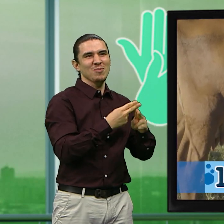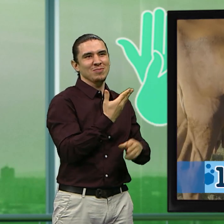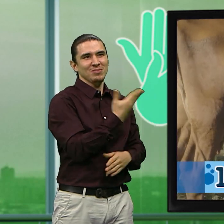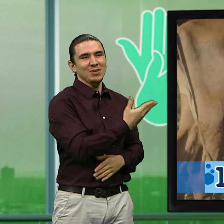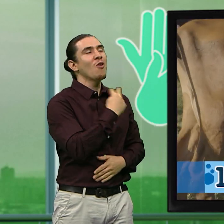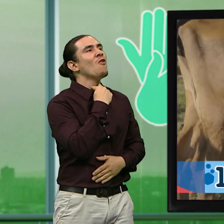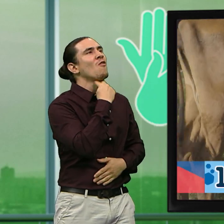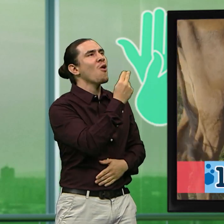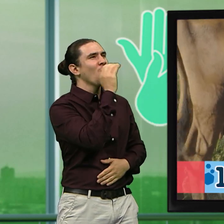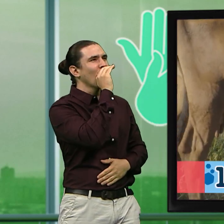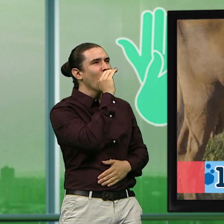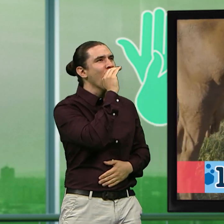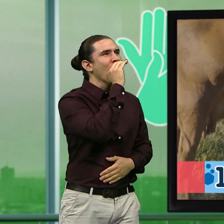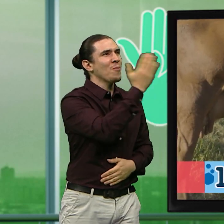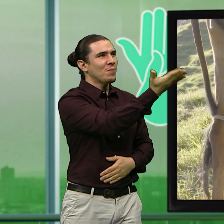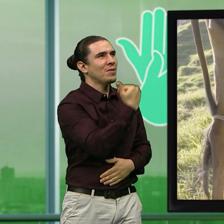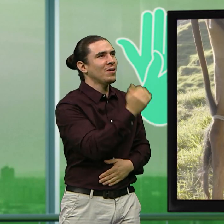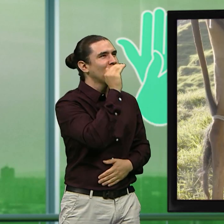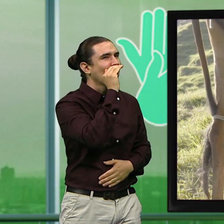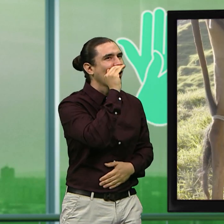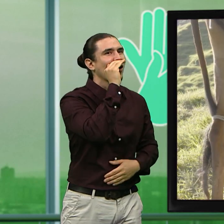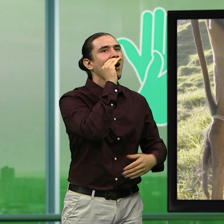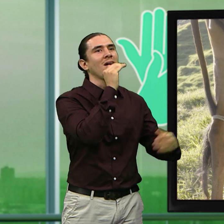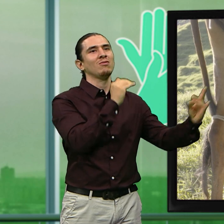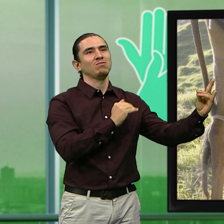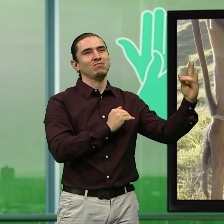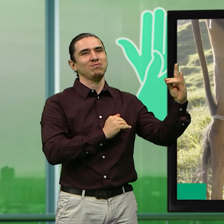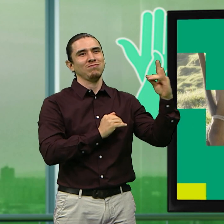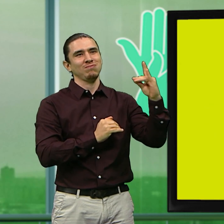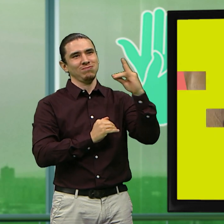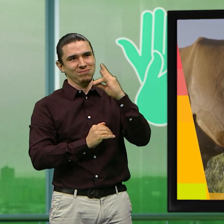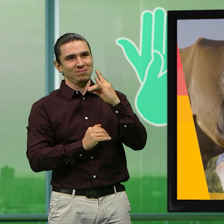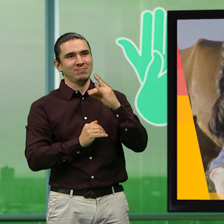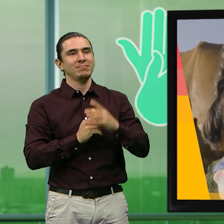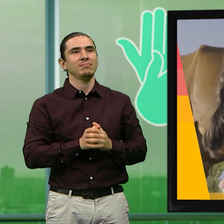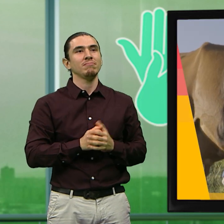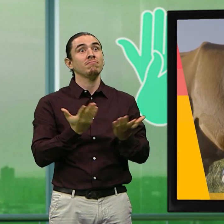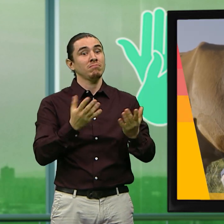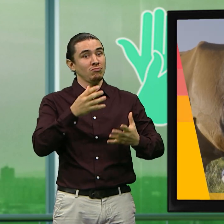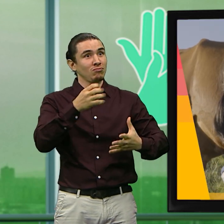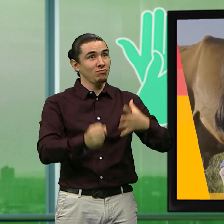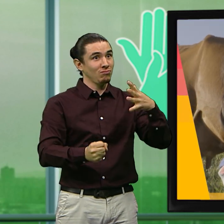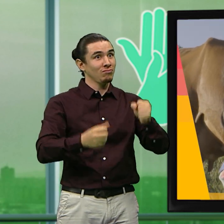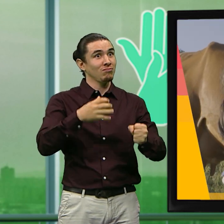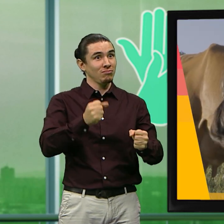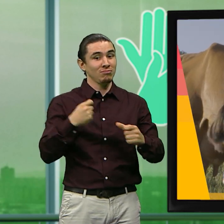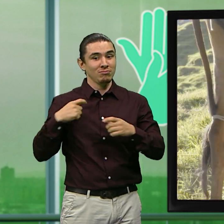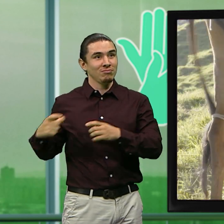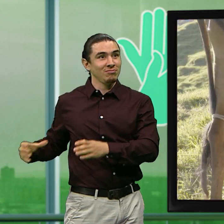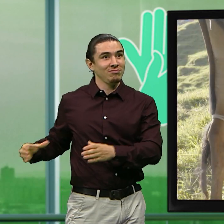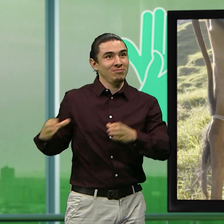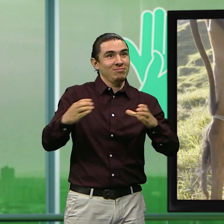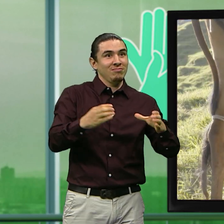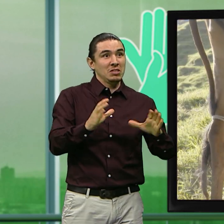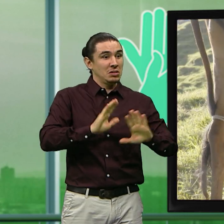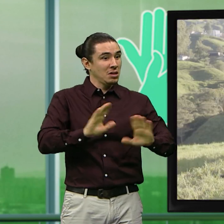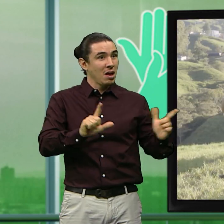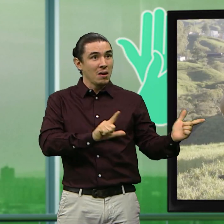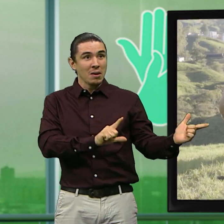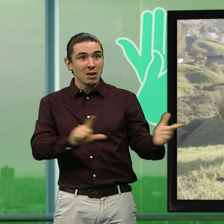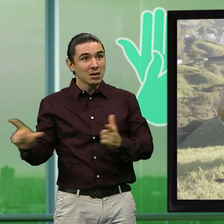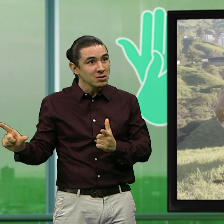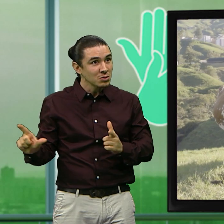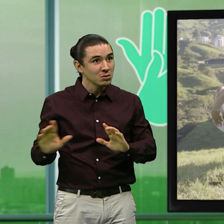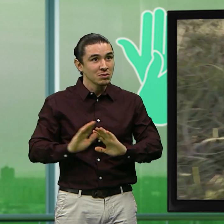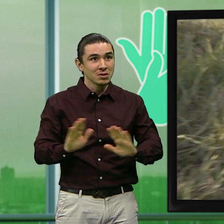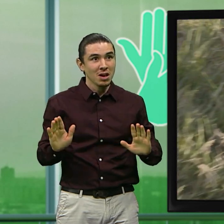Campeona, campeona, campeona. La vaca que vamos a ordeñar hoy se llama campeona. Vamos a ordeñar. Estamos listos para iniciar.